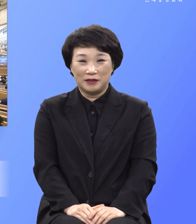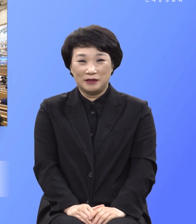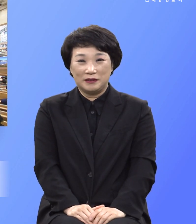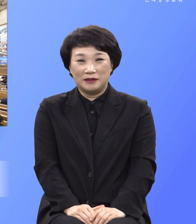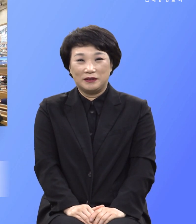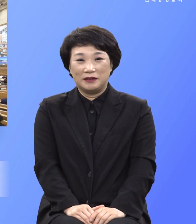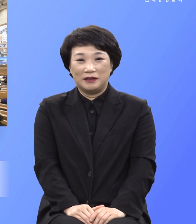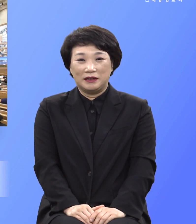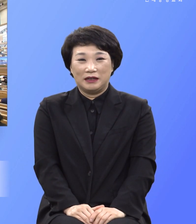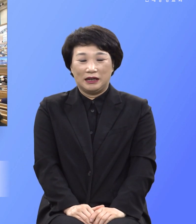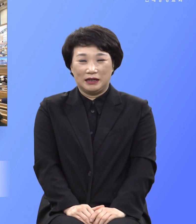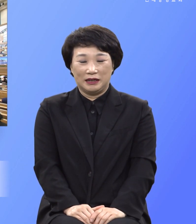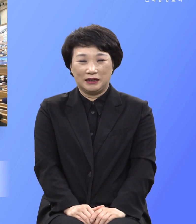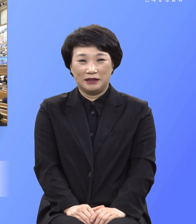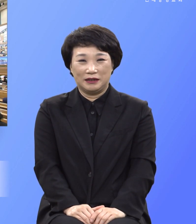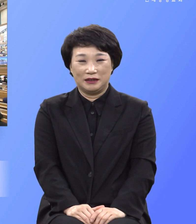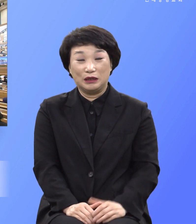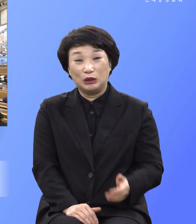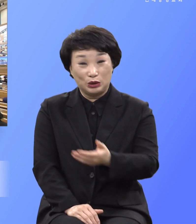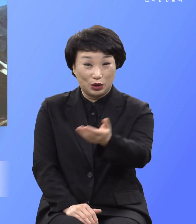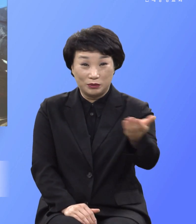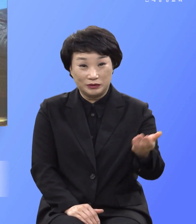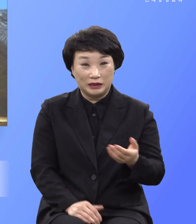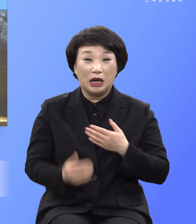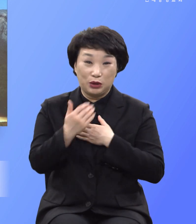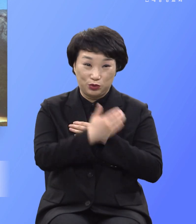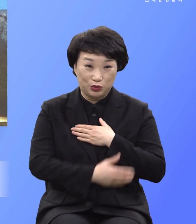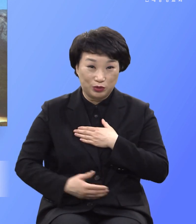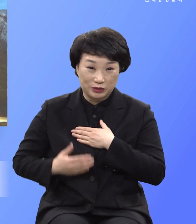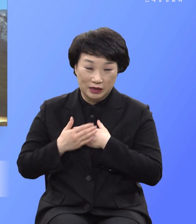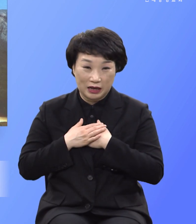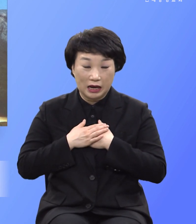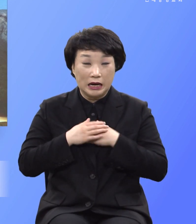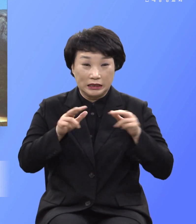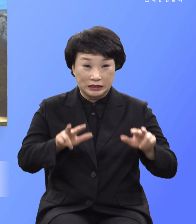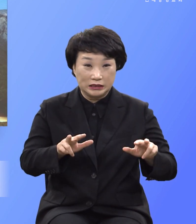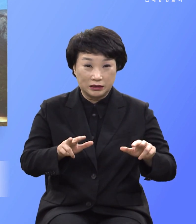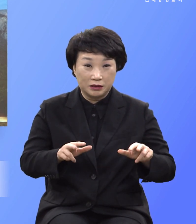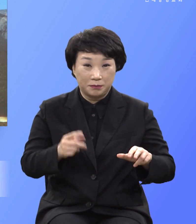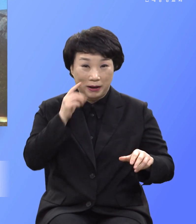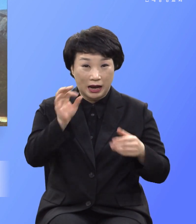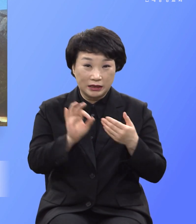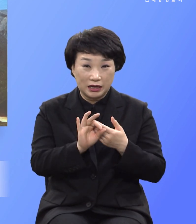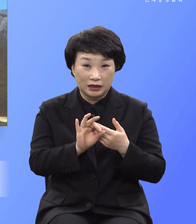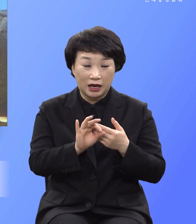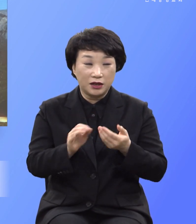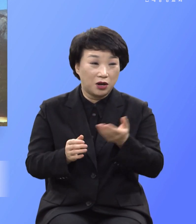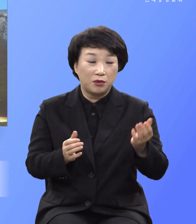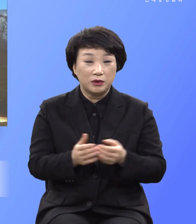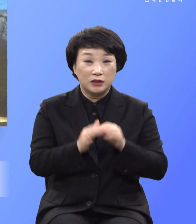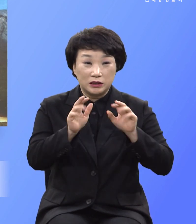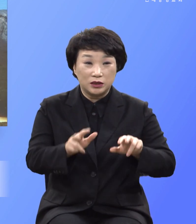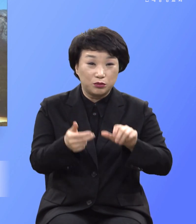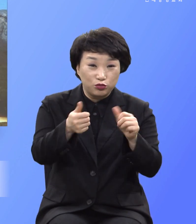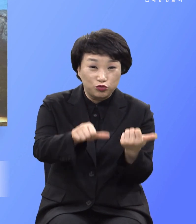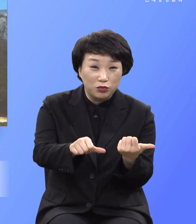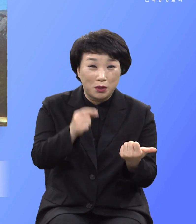여러분의 육체가 지금 소멸되는 순간 나는